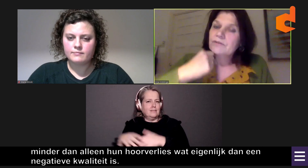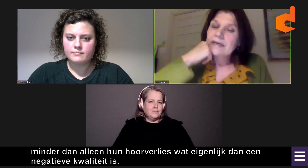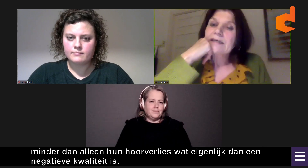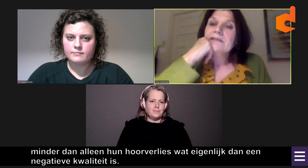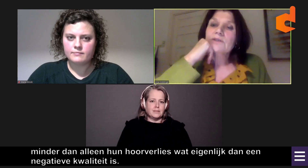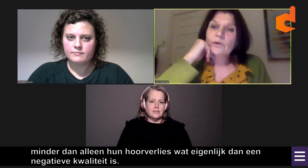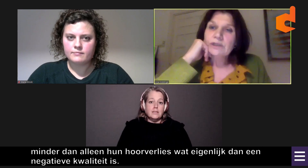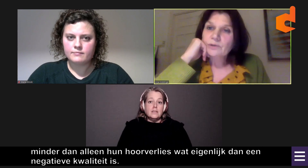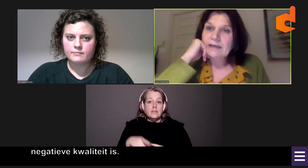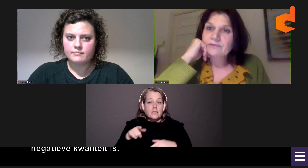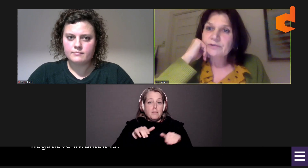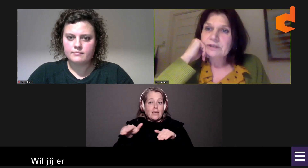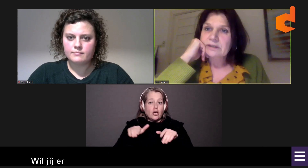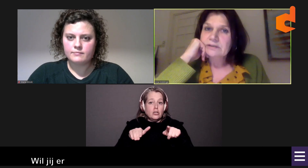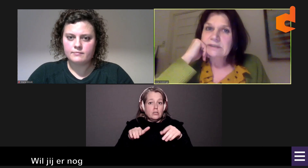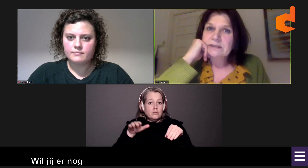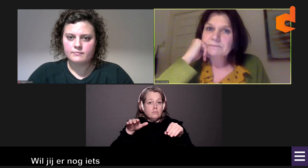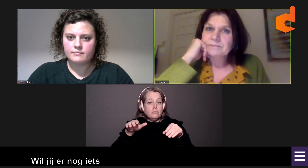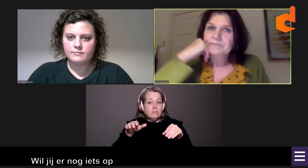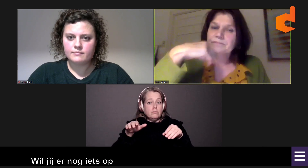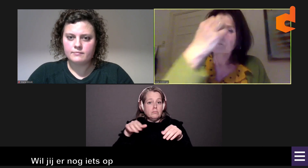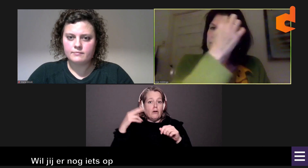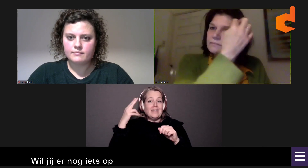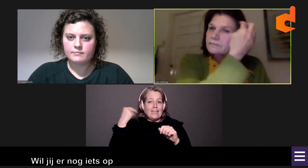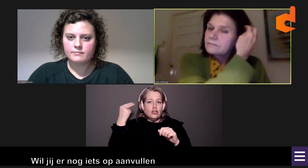Wil jij er nog iets op aanvullen, Nienke?